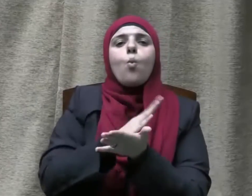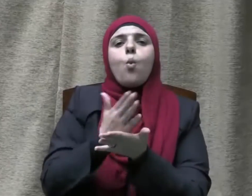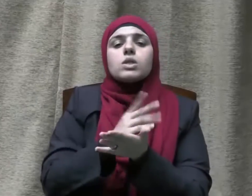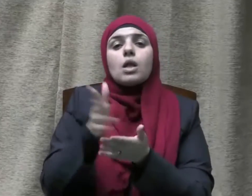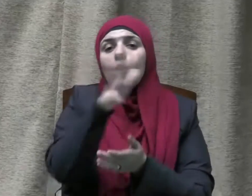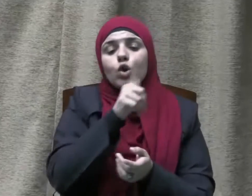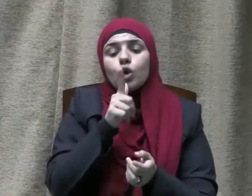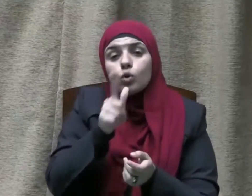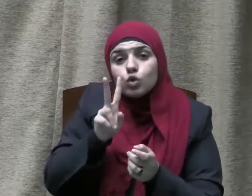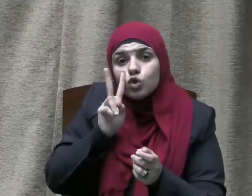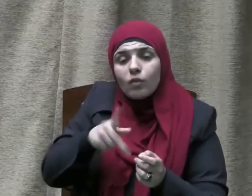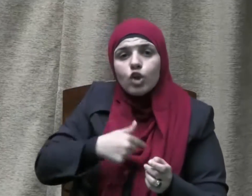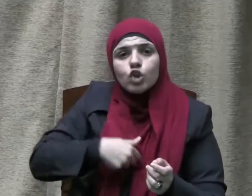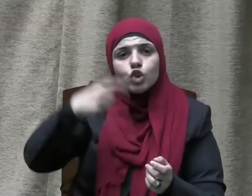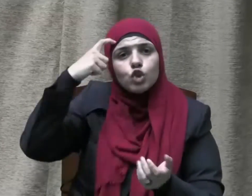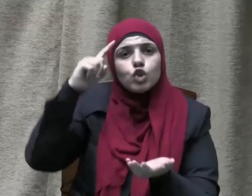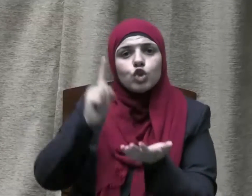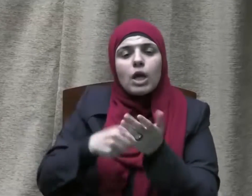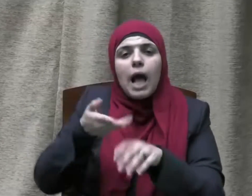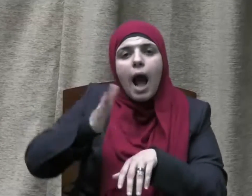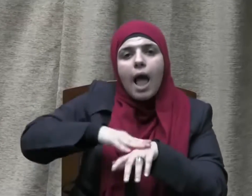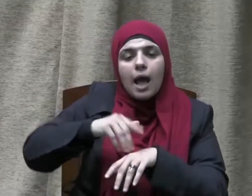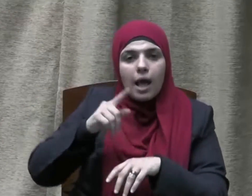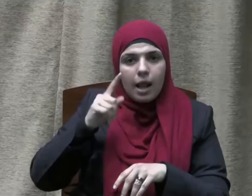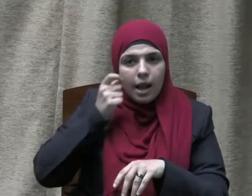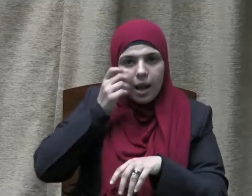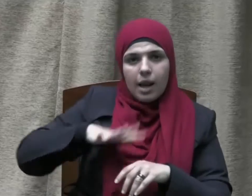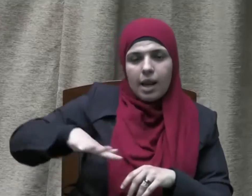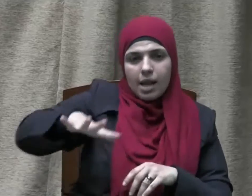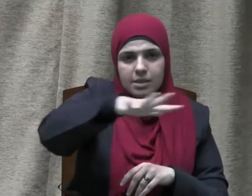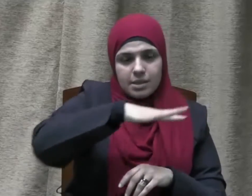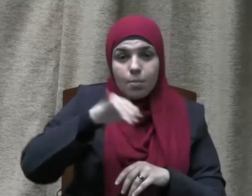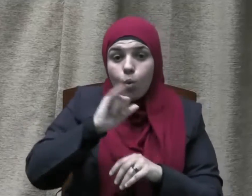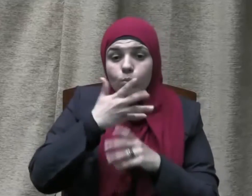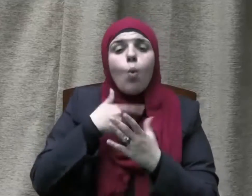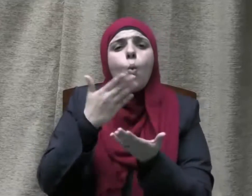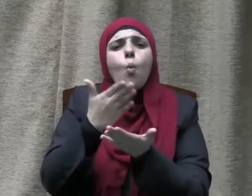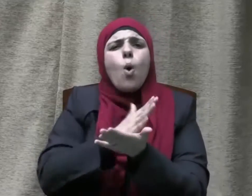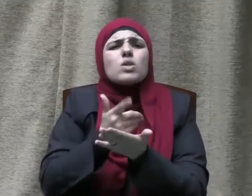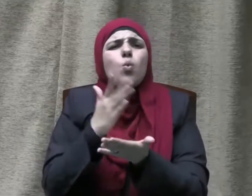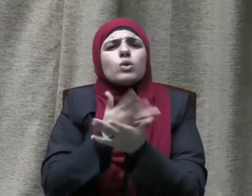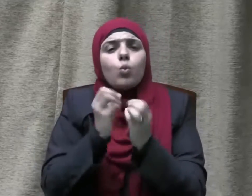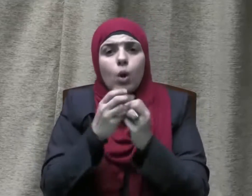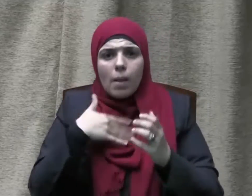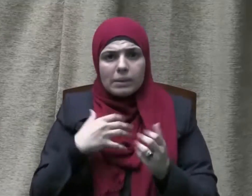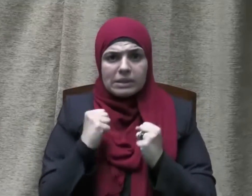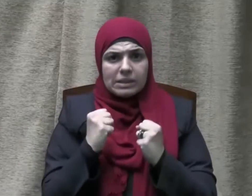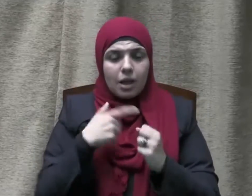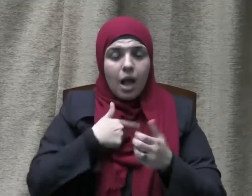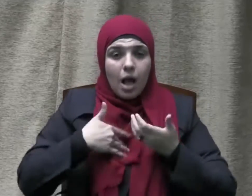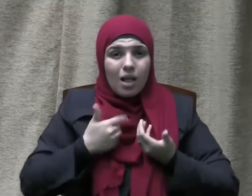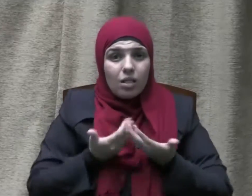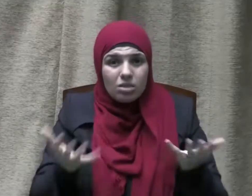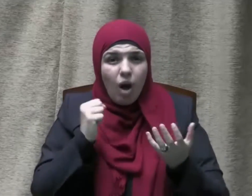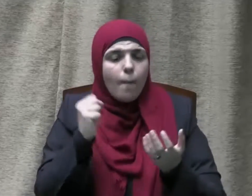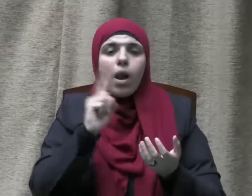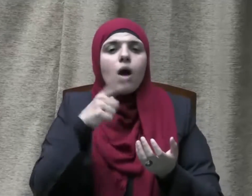شهداء على الناس تلك الوسطية التي يتسع مفهومها ليشمل